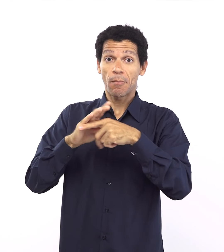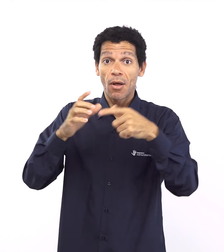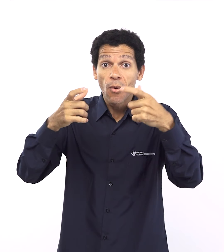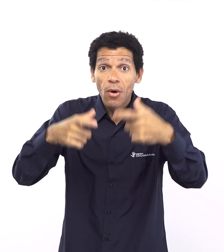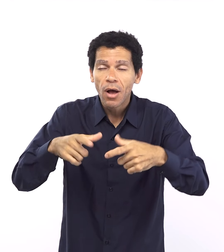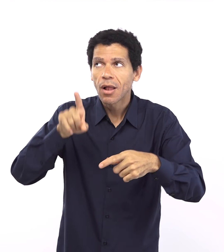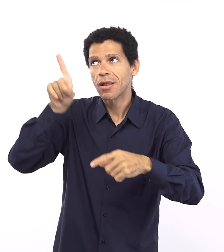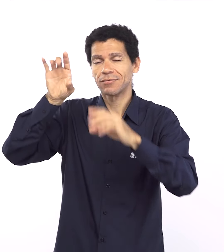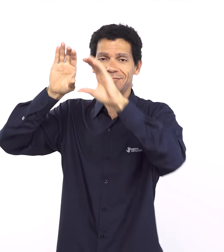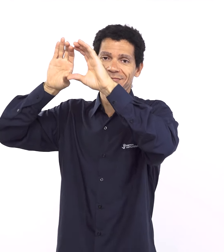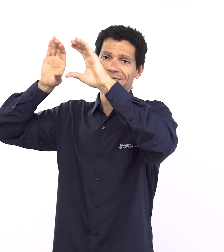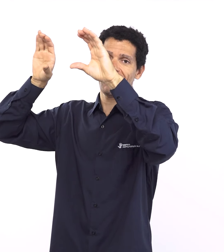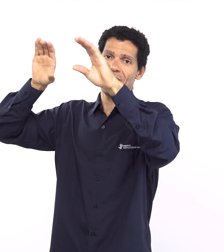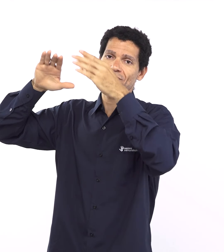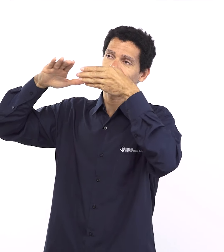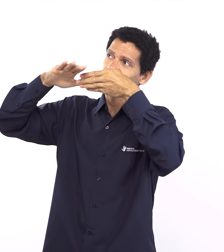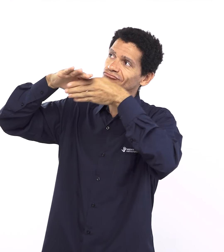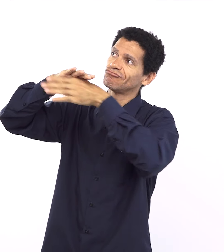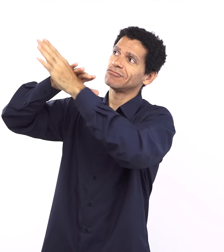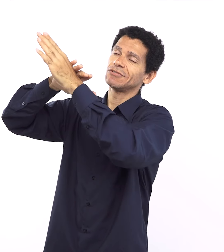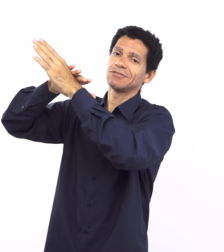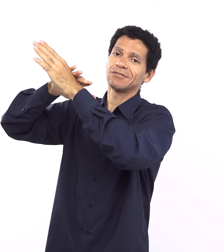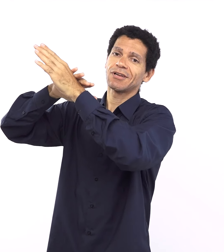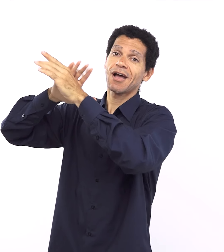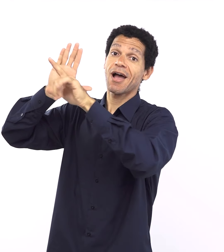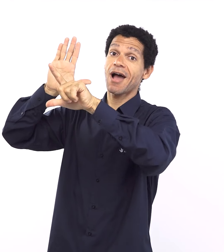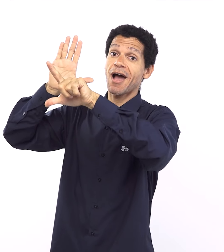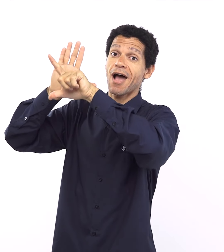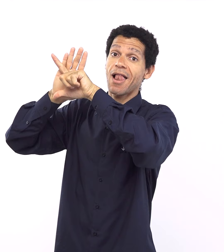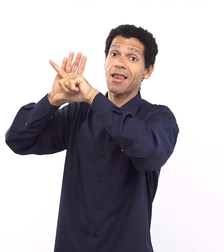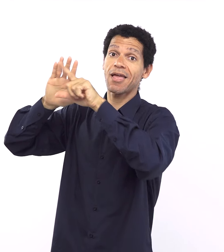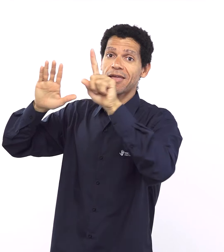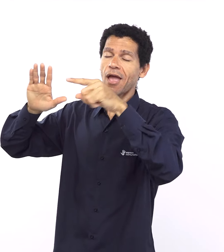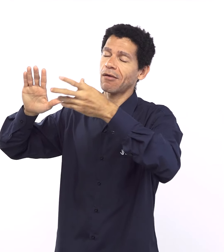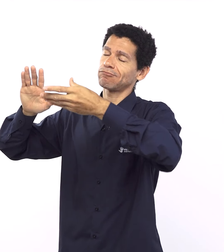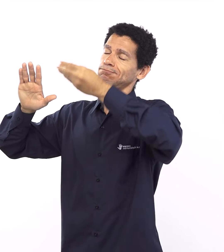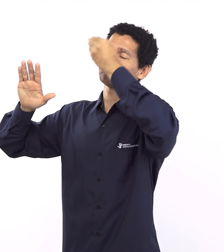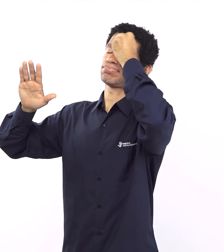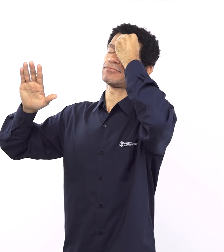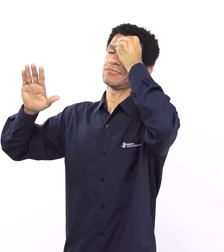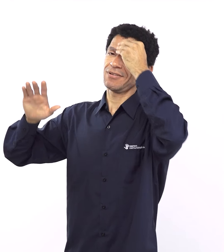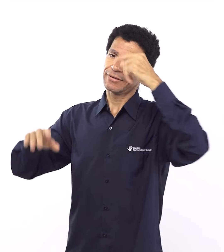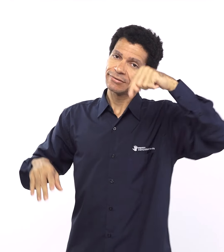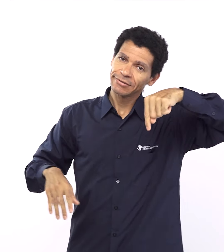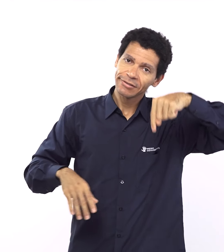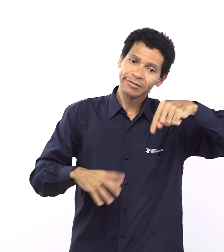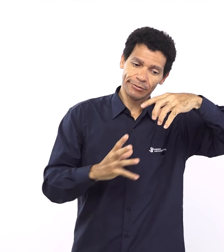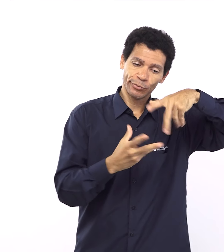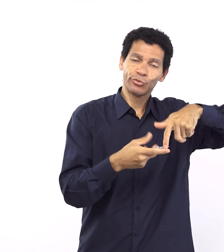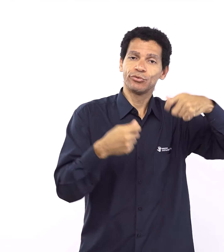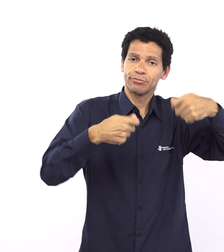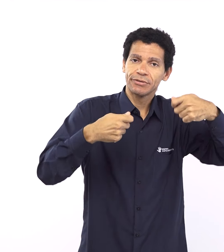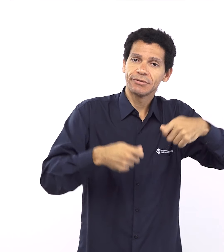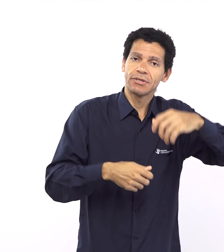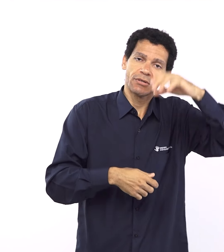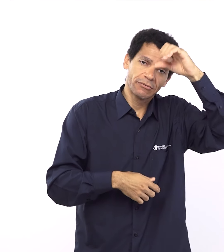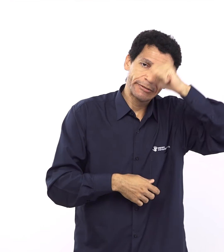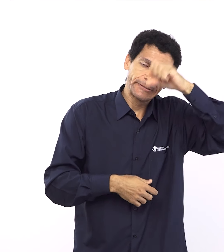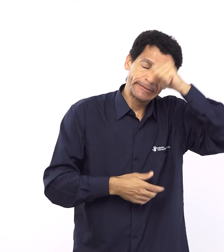coisas que Deus tinha pedido ao povo é me ame com todo o teu coração com todas as tuas forças com todo o teu entendimento desejem